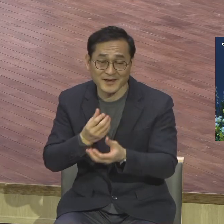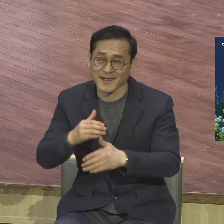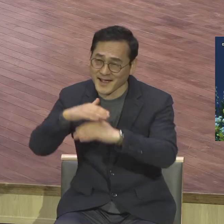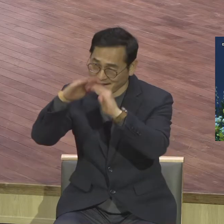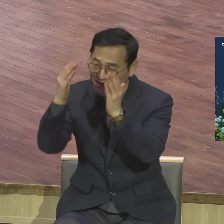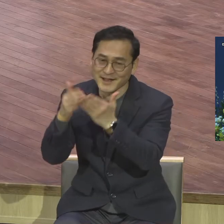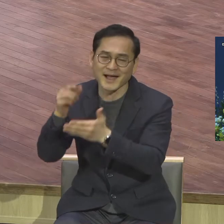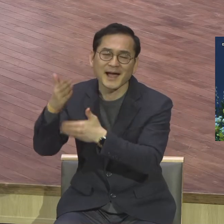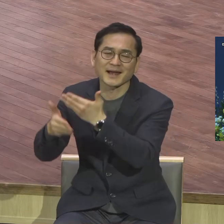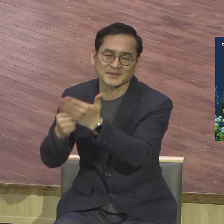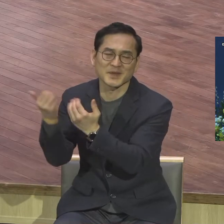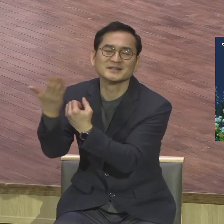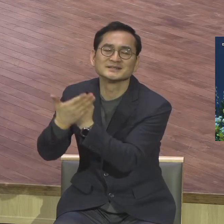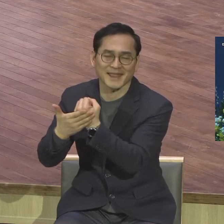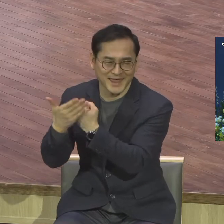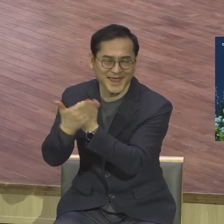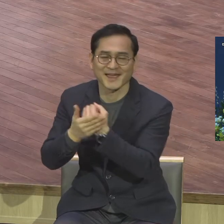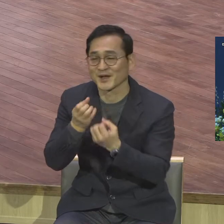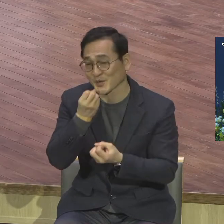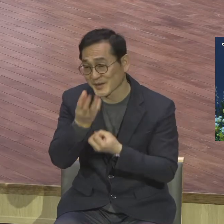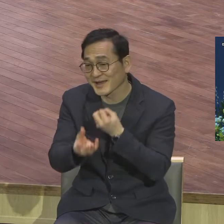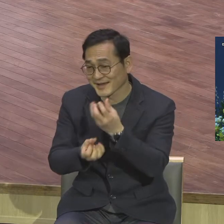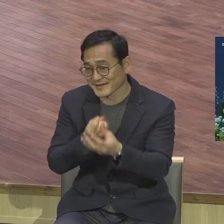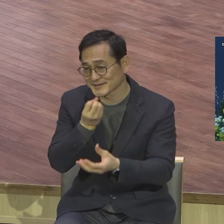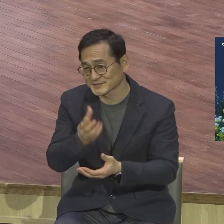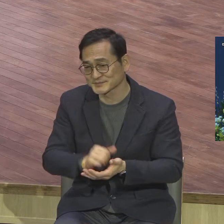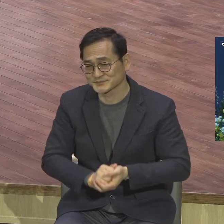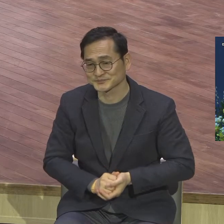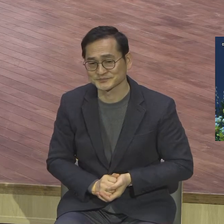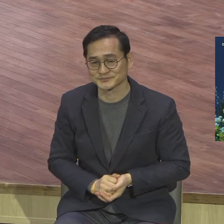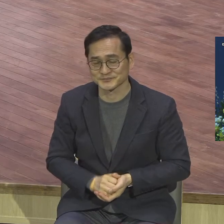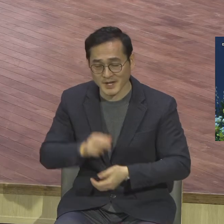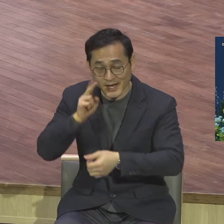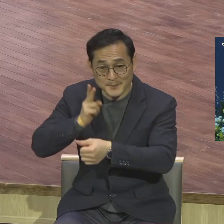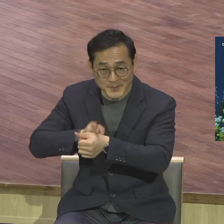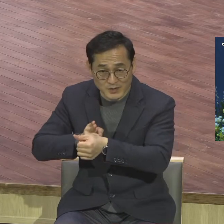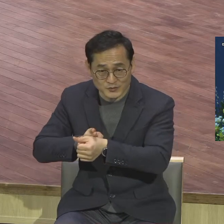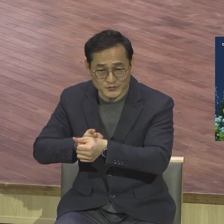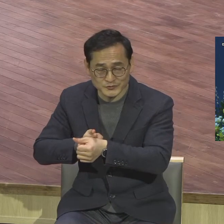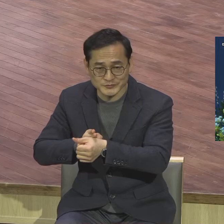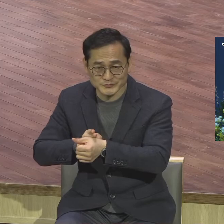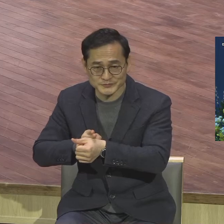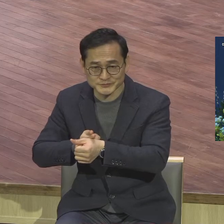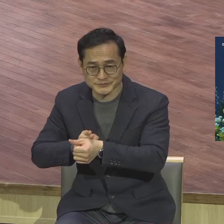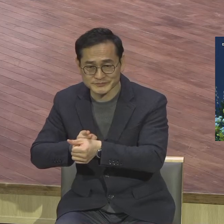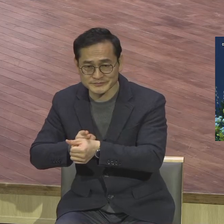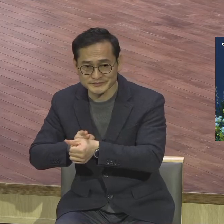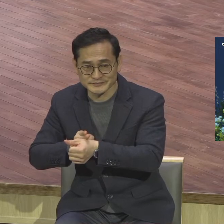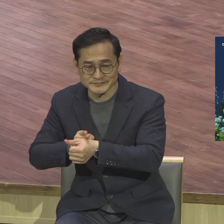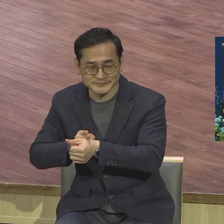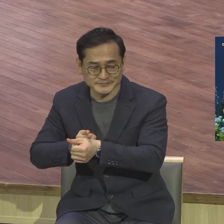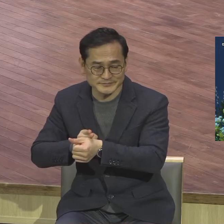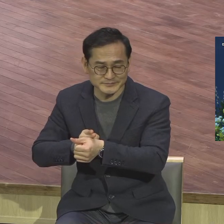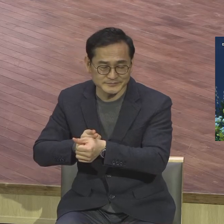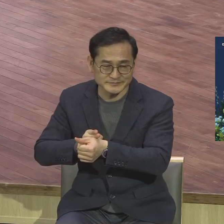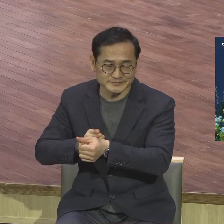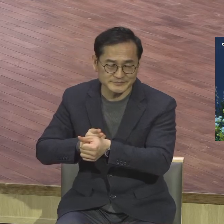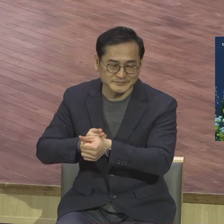은혜라는 사실을 고백합니다 사도 바울은 이 영적 전매 특허가 사도 바울의 영적 전매 특허가 뭐냐